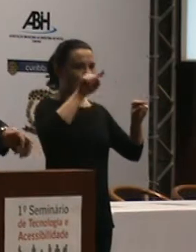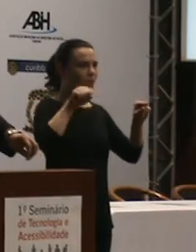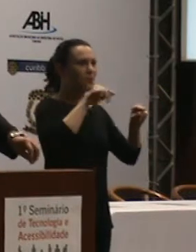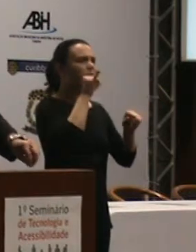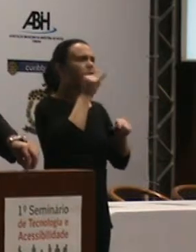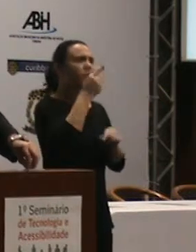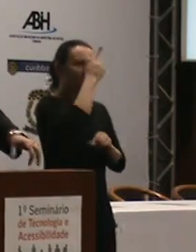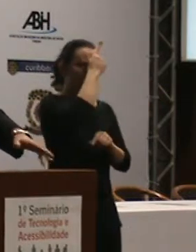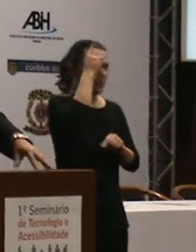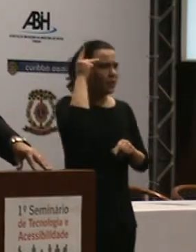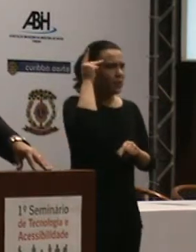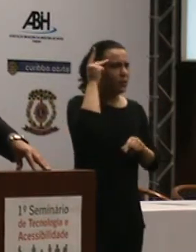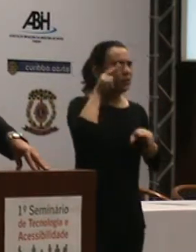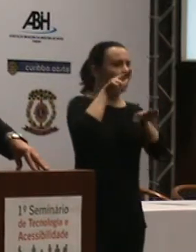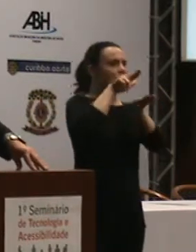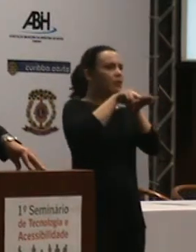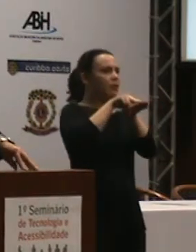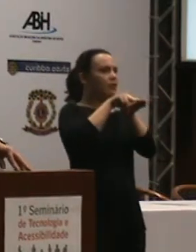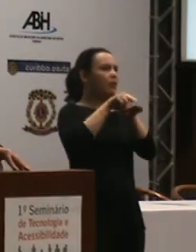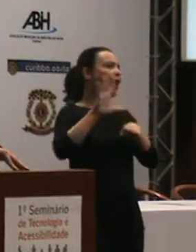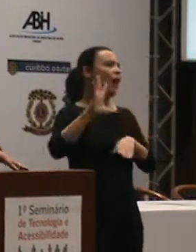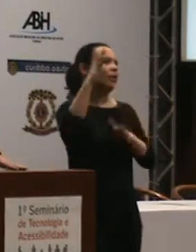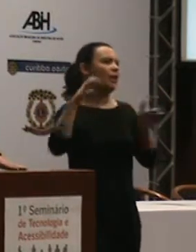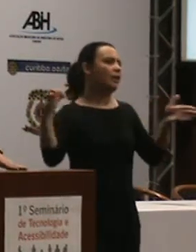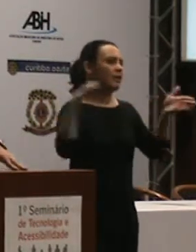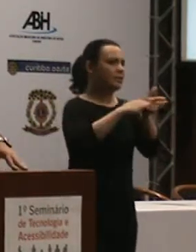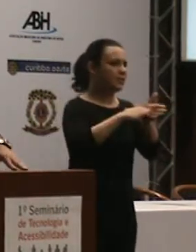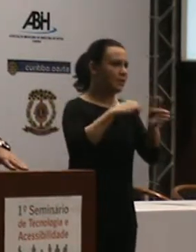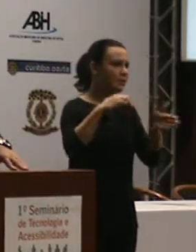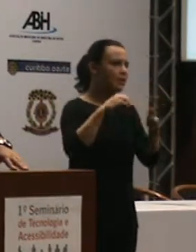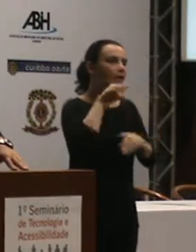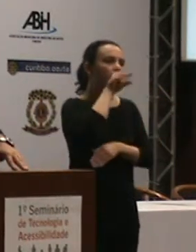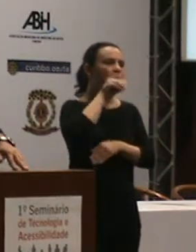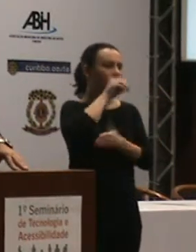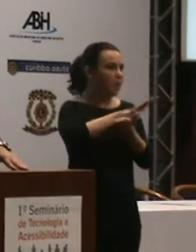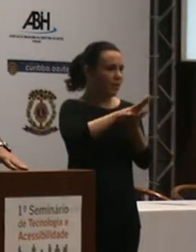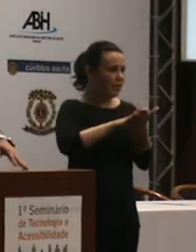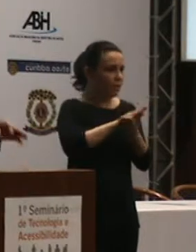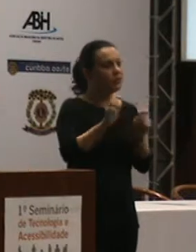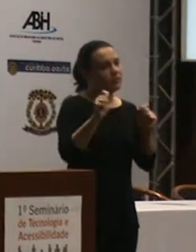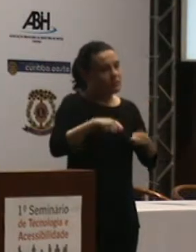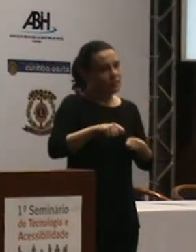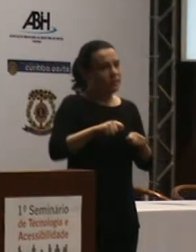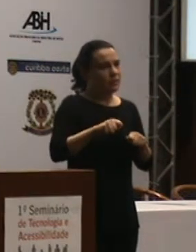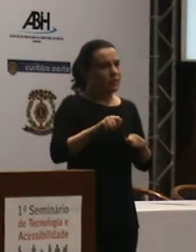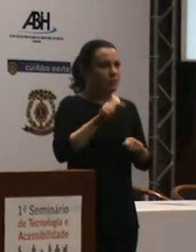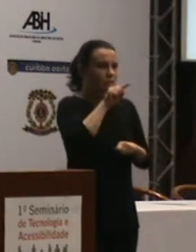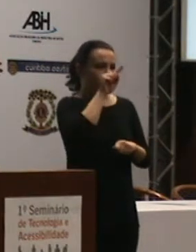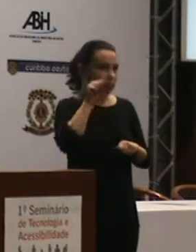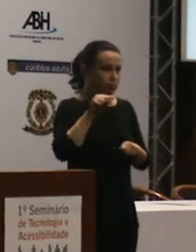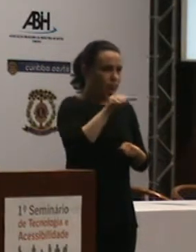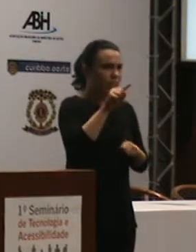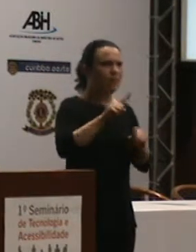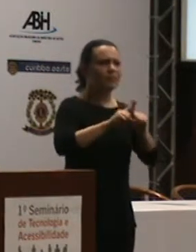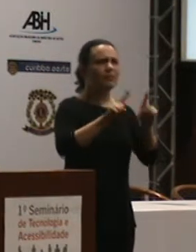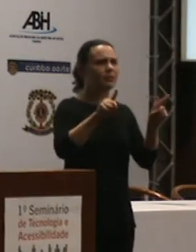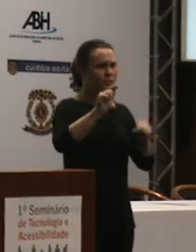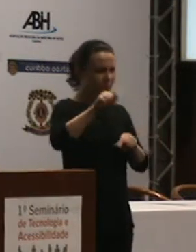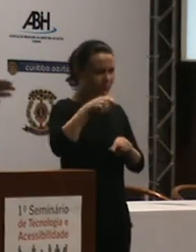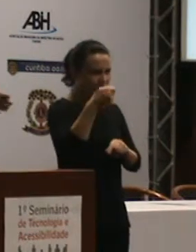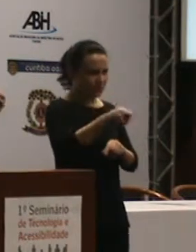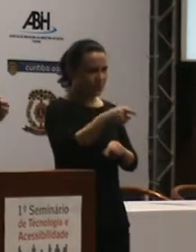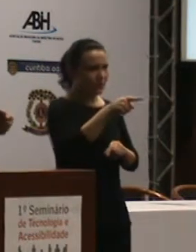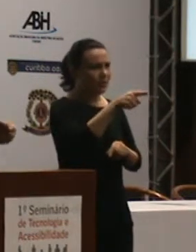pode ser até no estado de semi-vegetativo, digamos, e consegue propiciar. E elas acham que a questão